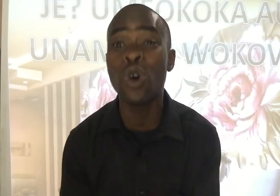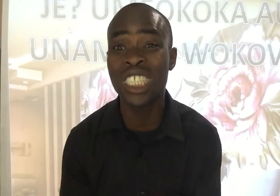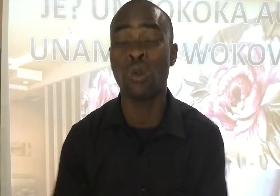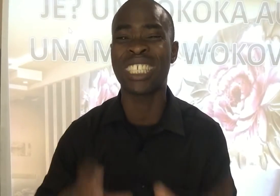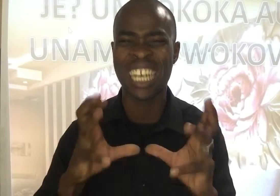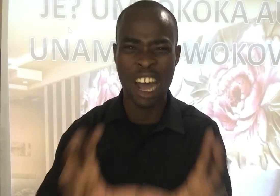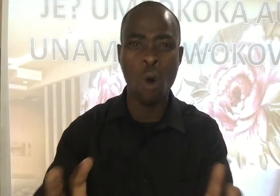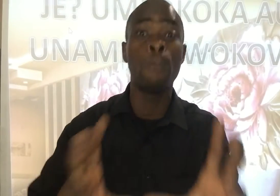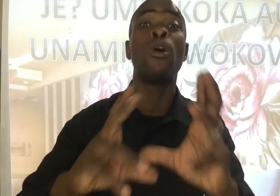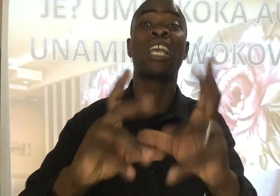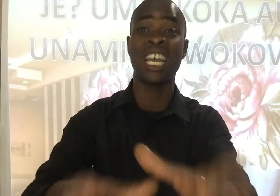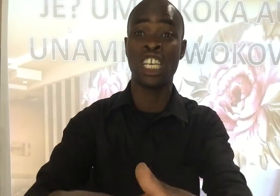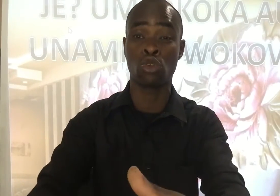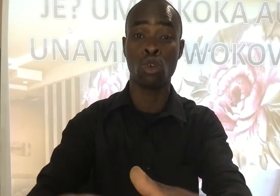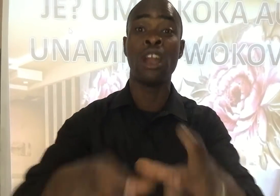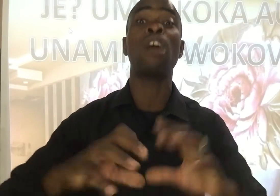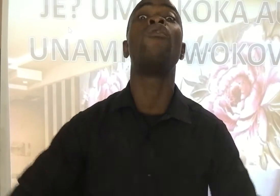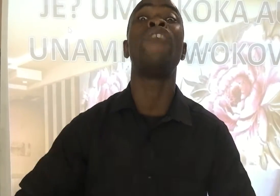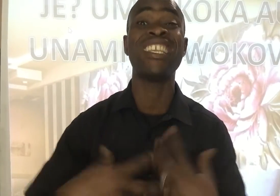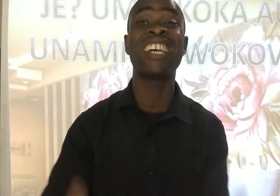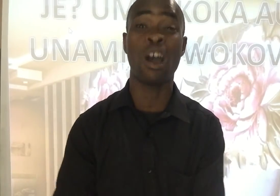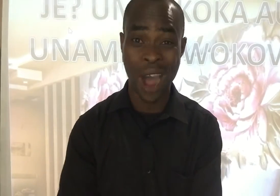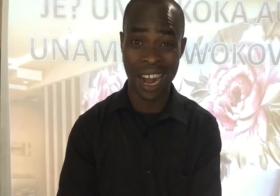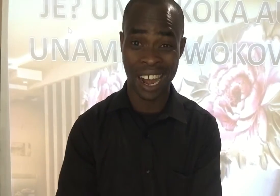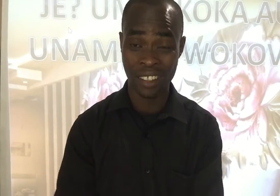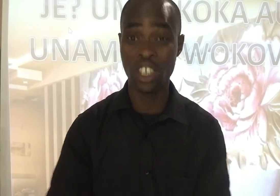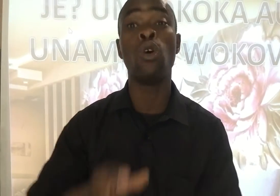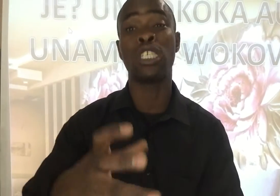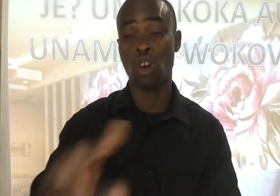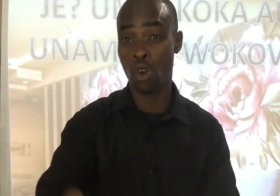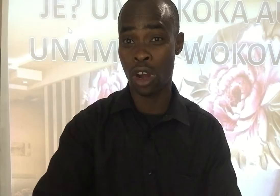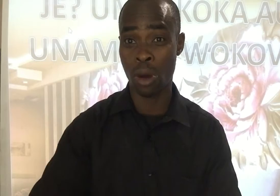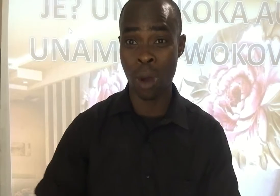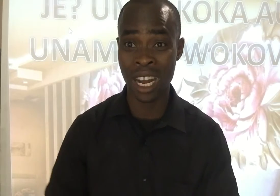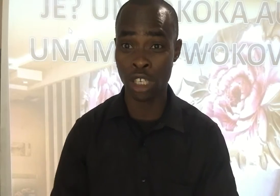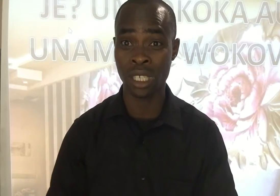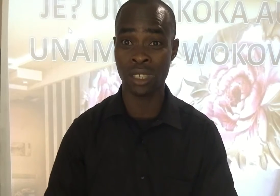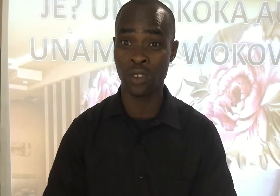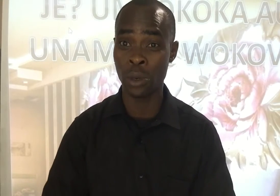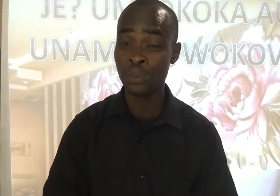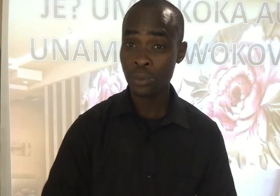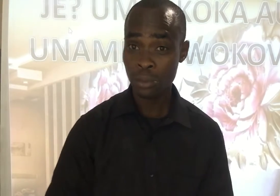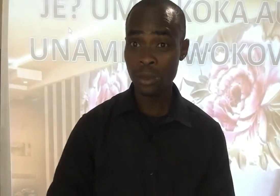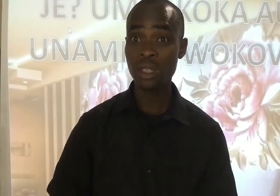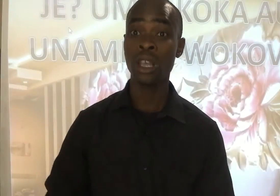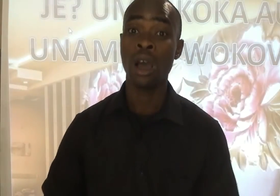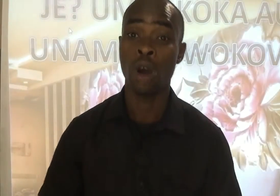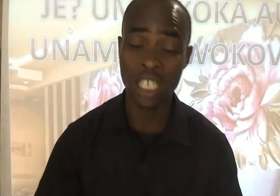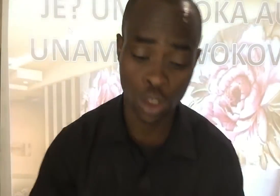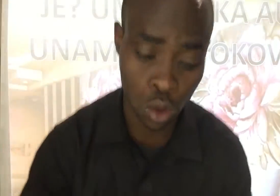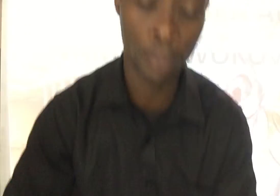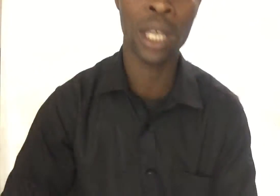wote watakao mpokea yesu Na kufanyika wana Ndi watawako leo wana yesu wa sifio Wache tuwombe